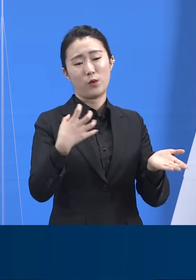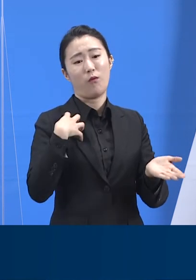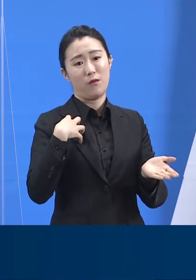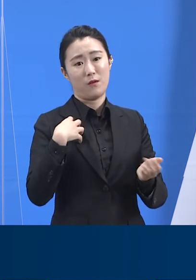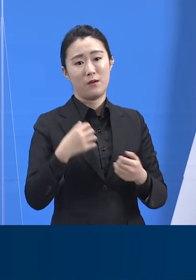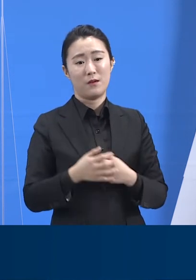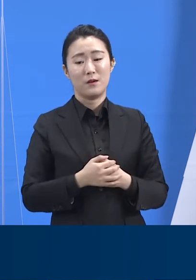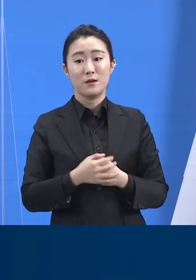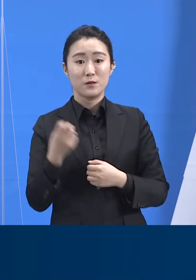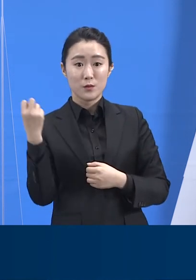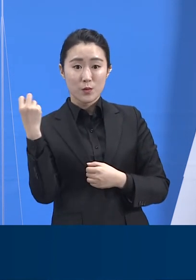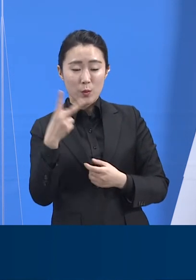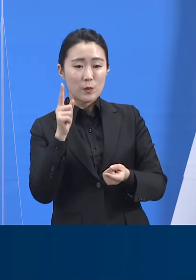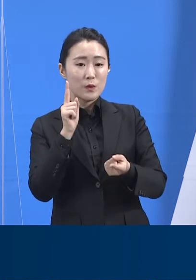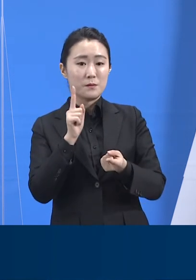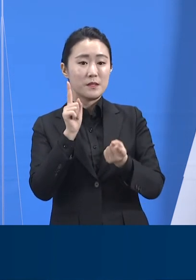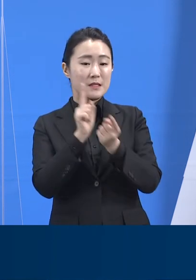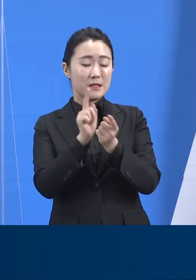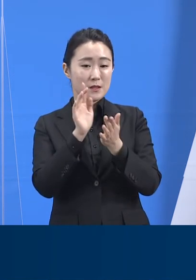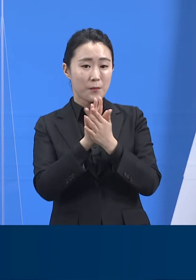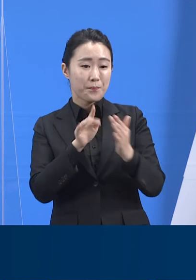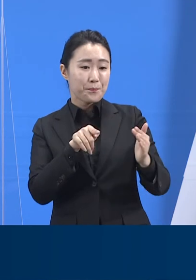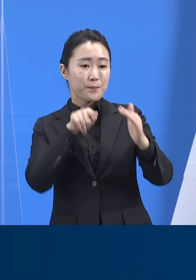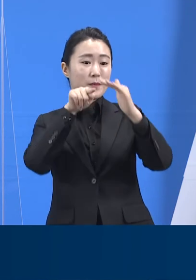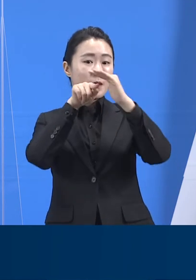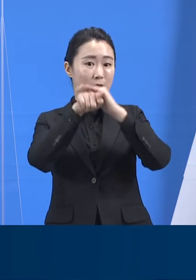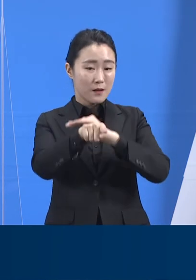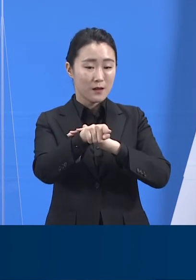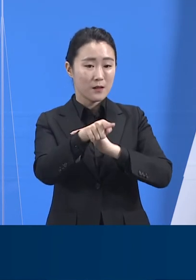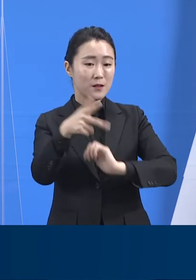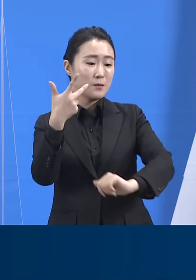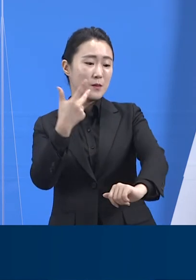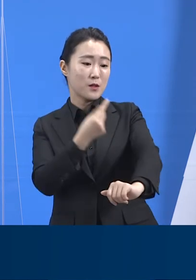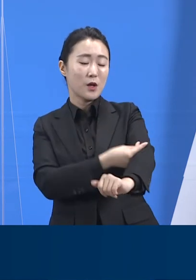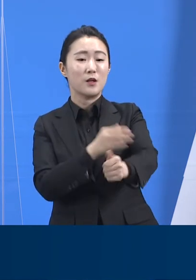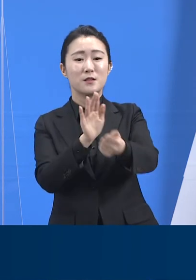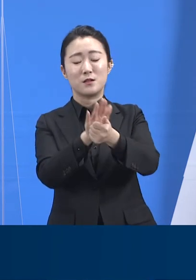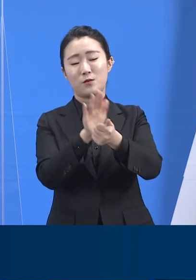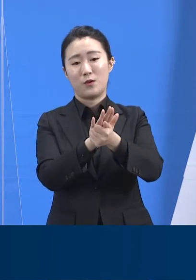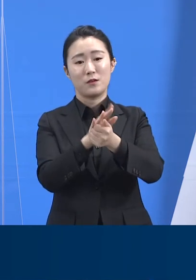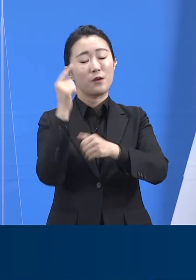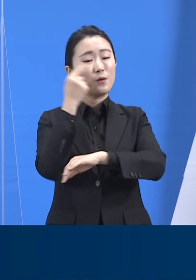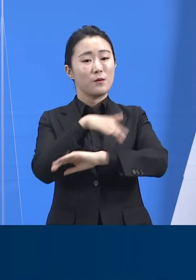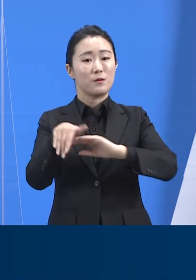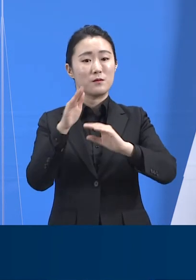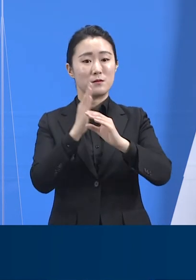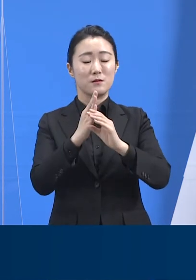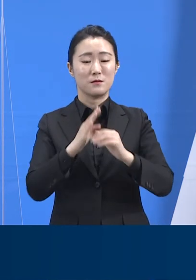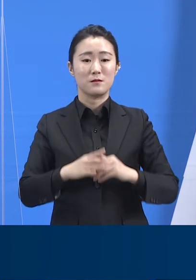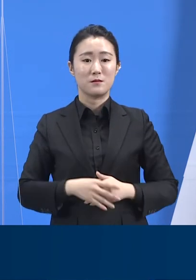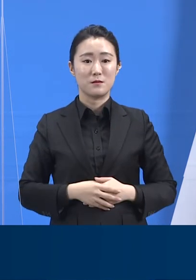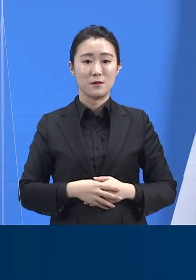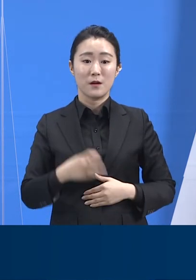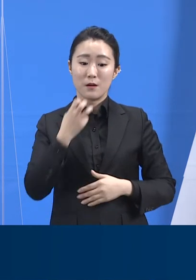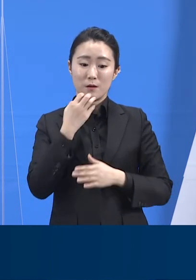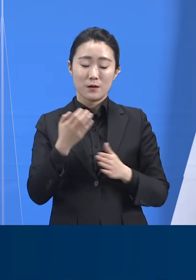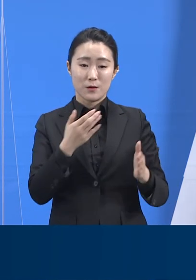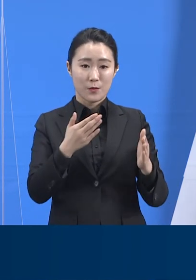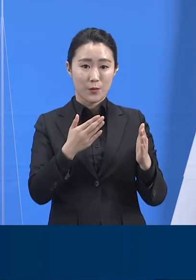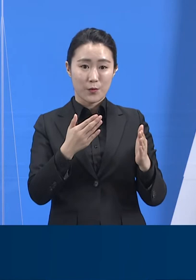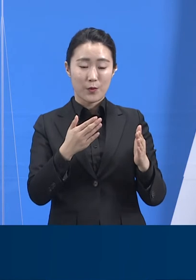방문접종 서비스도 보건소에서 운영할 계획입니다. 도내 방문접종팀은 60개 팀